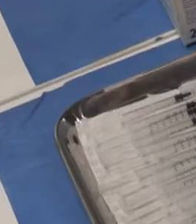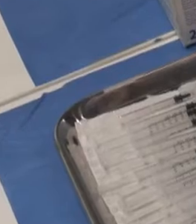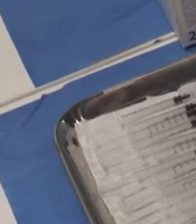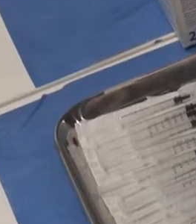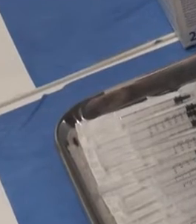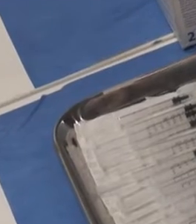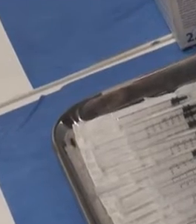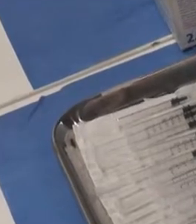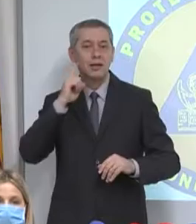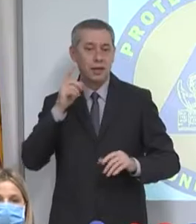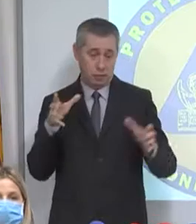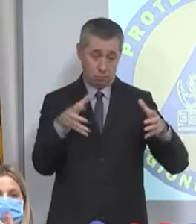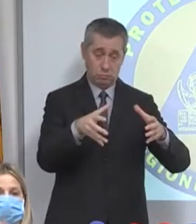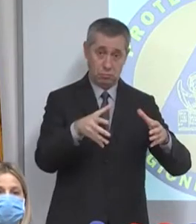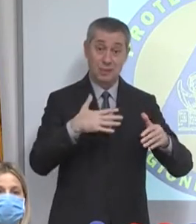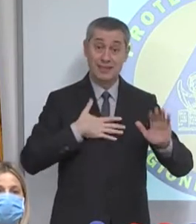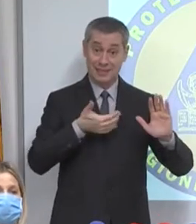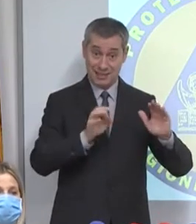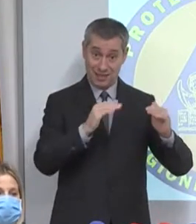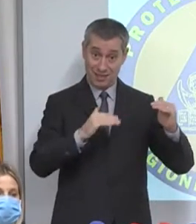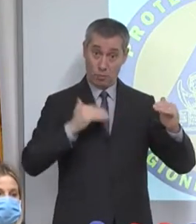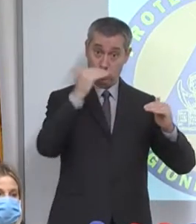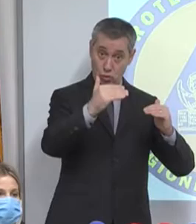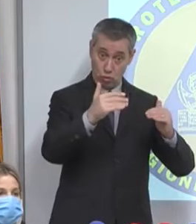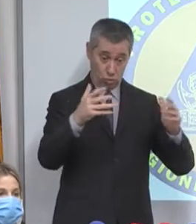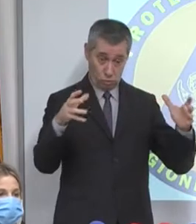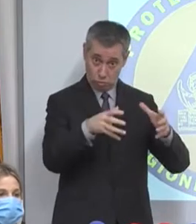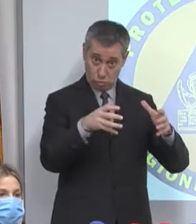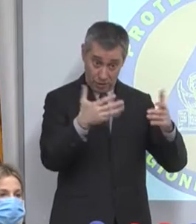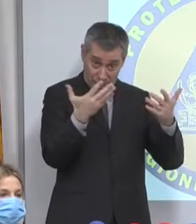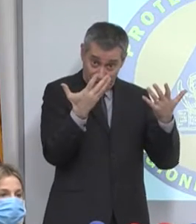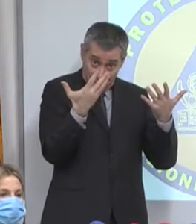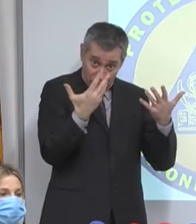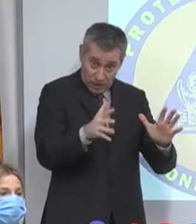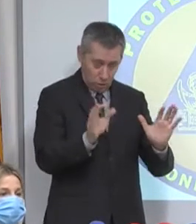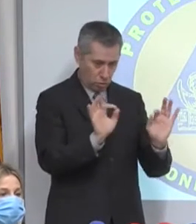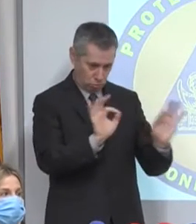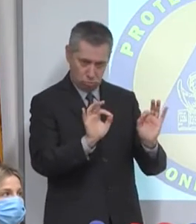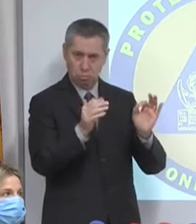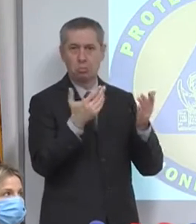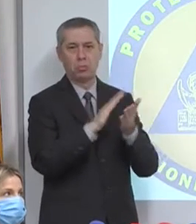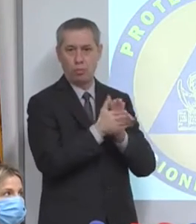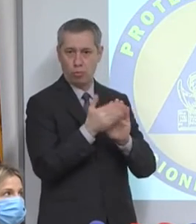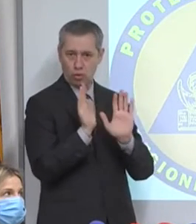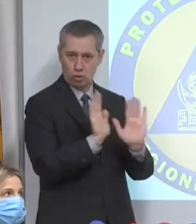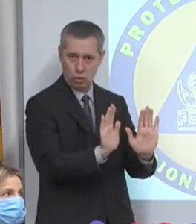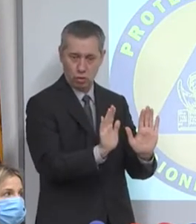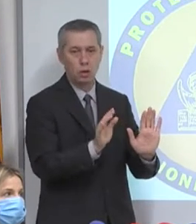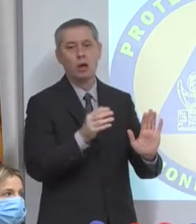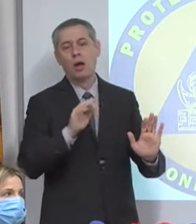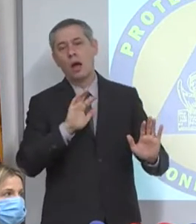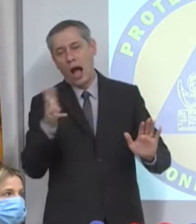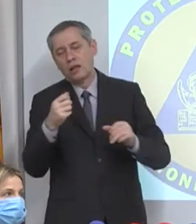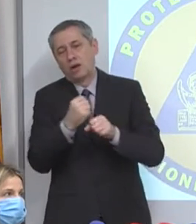Messi in sicurezza gli over 60, cioè coloro che hanno più di 60 anni, diciamo in linea di principio abbiamo fatto gran parte del